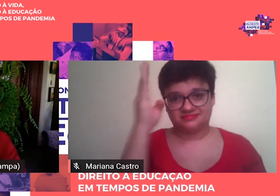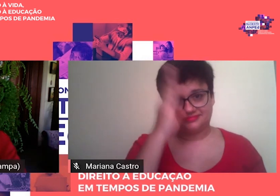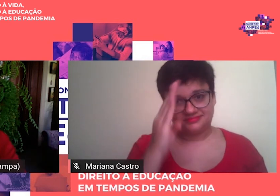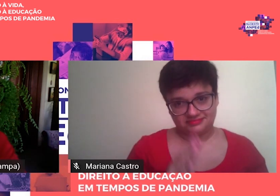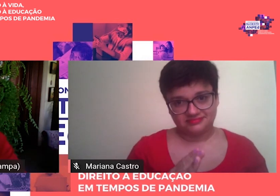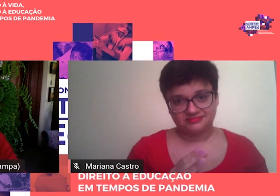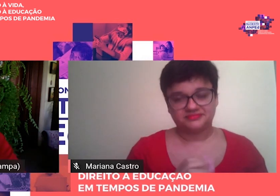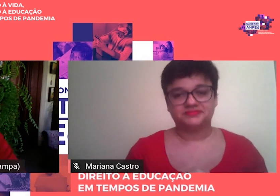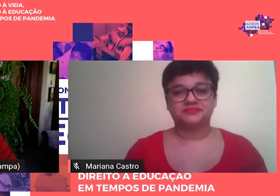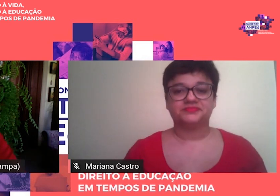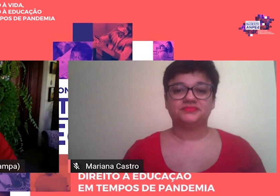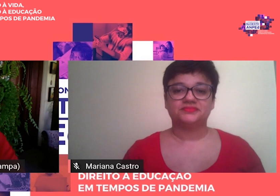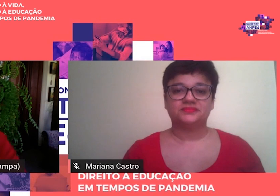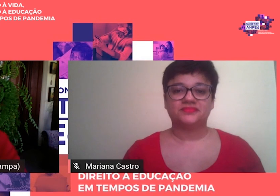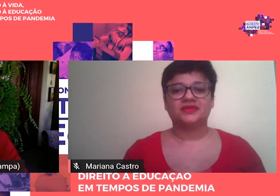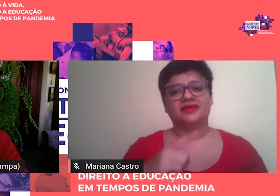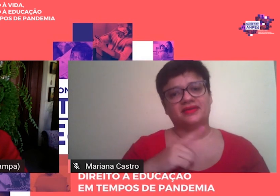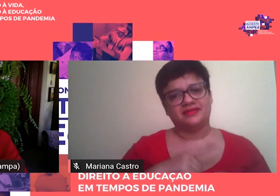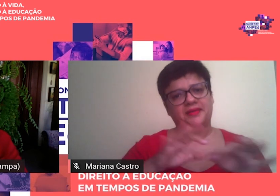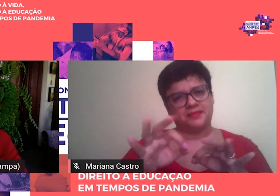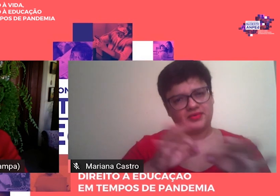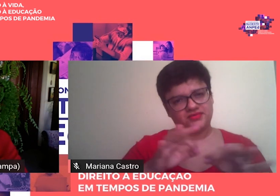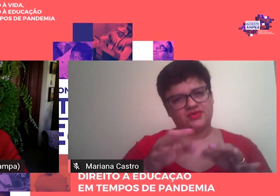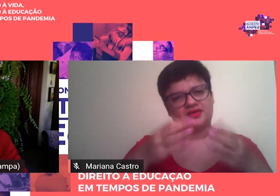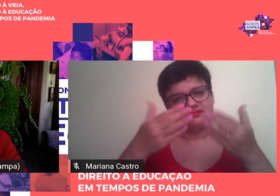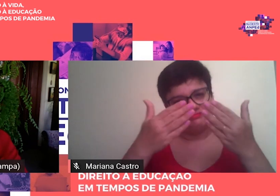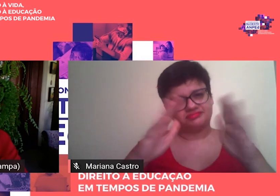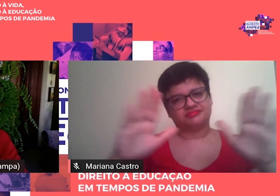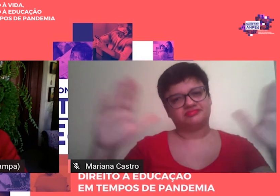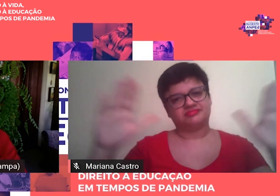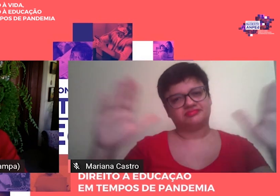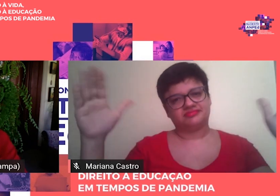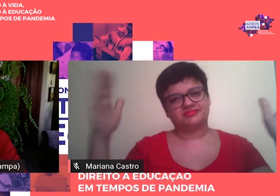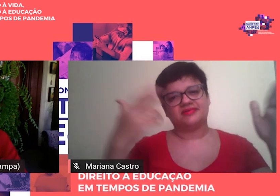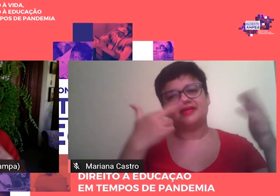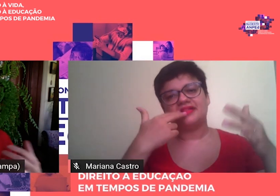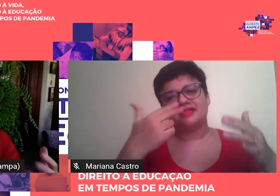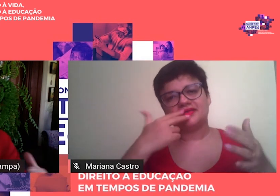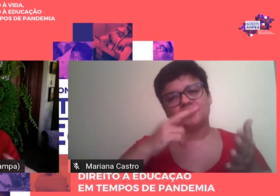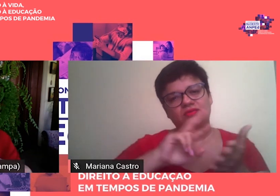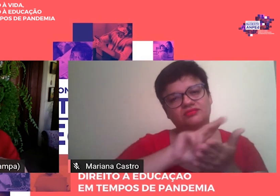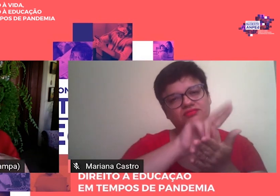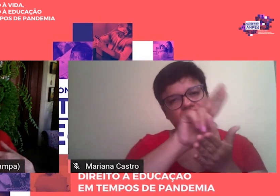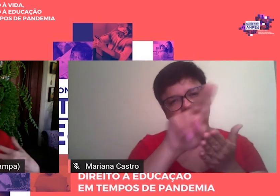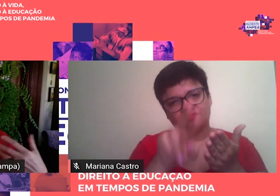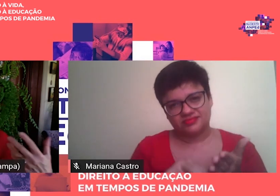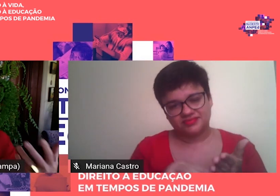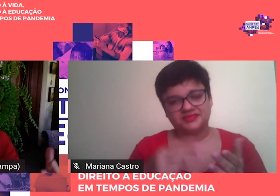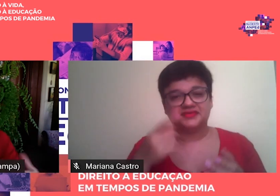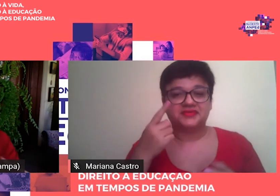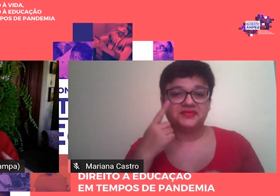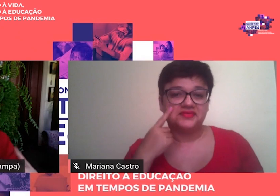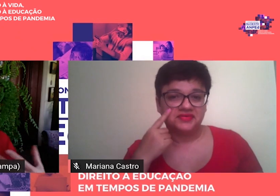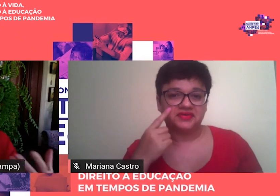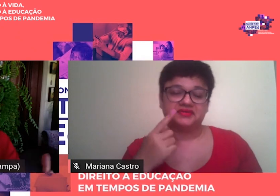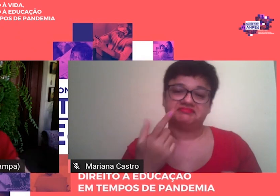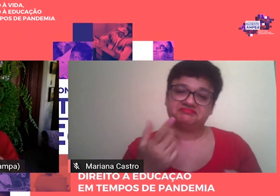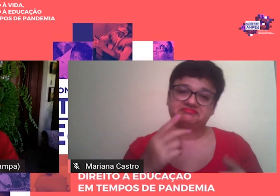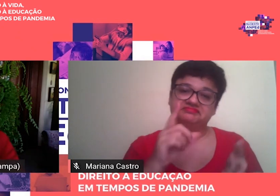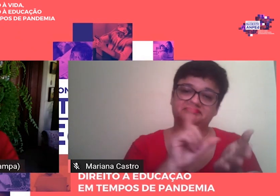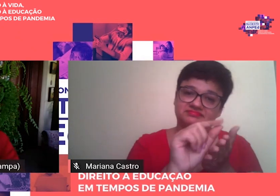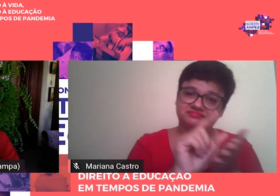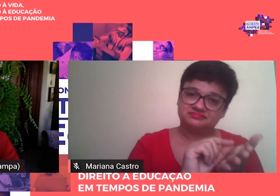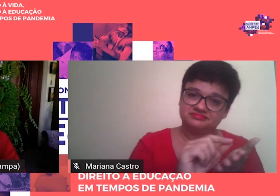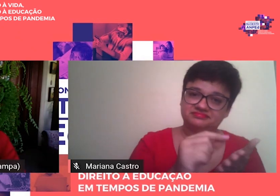altos projetos de desenvolvimento da Education Review, da resenhas